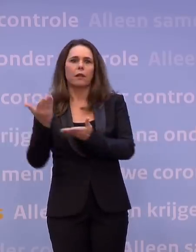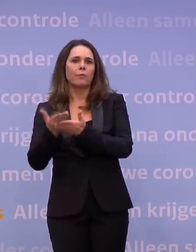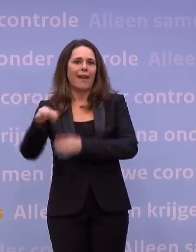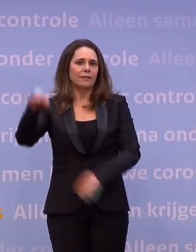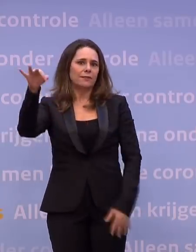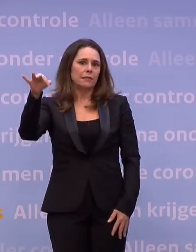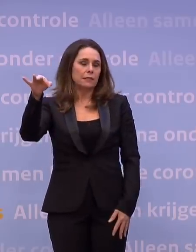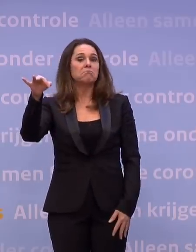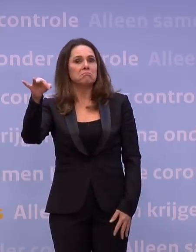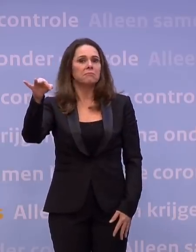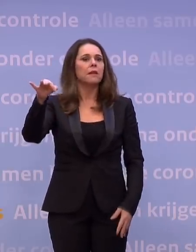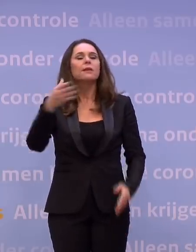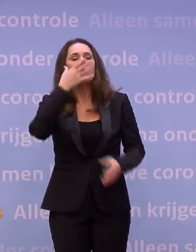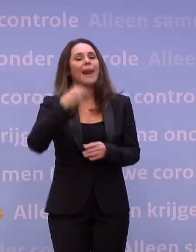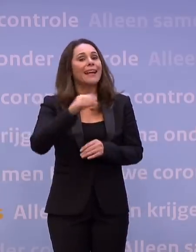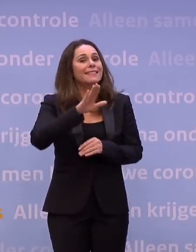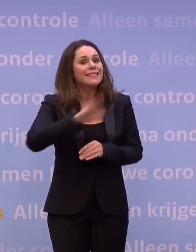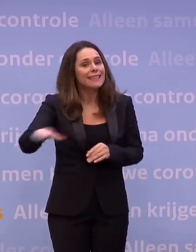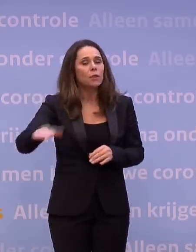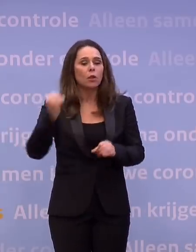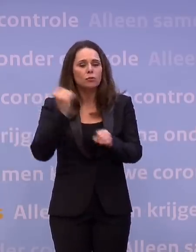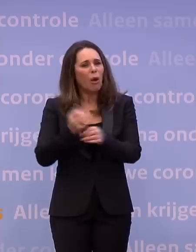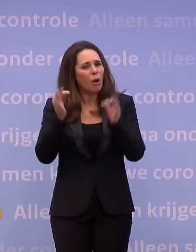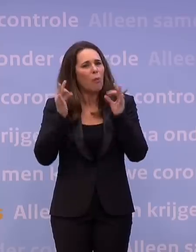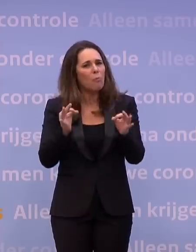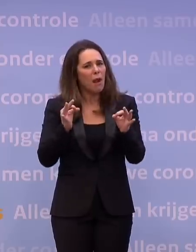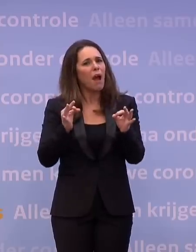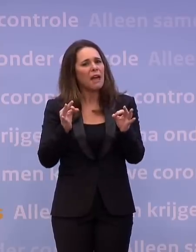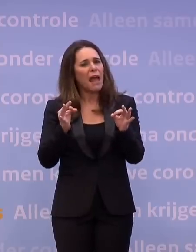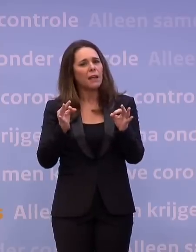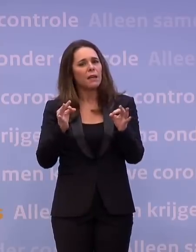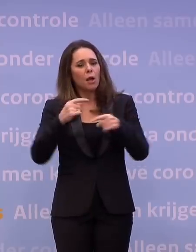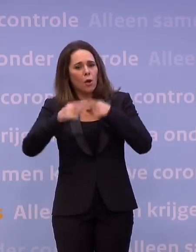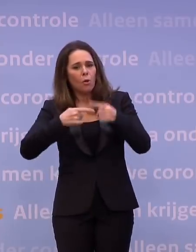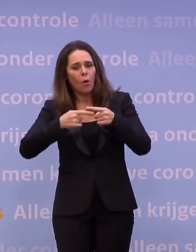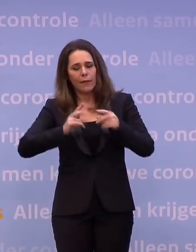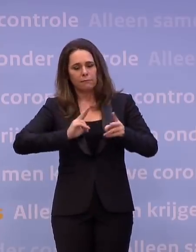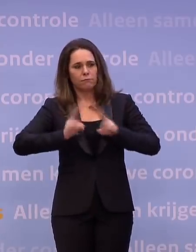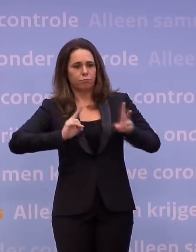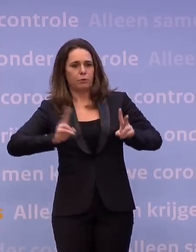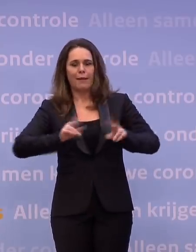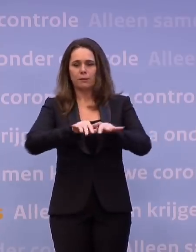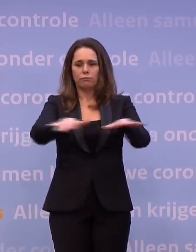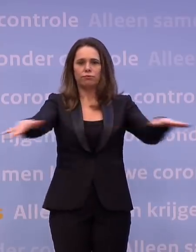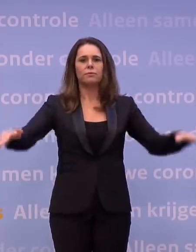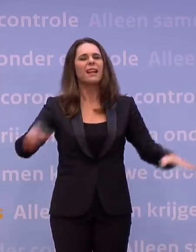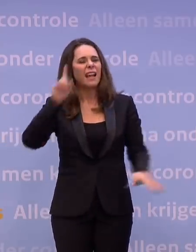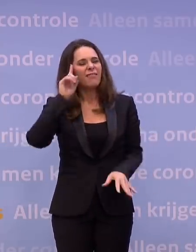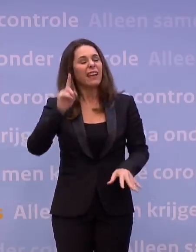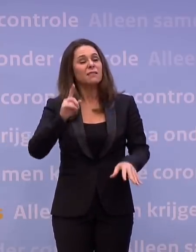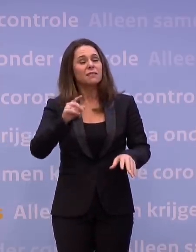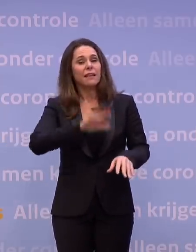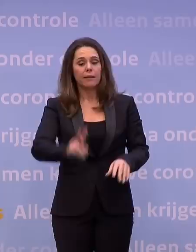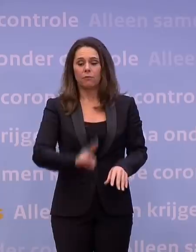als toch blijkt dat kinderen wel degelijk een belangrijke rol spelen in die verspreiding. Want we weten dat kinderen het huis wel kunnen krijgen,